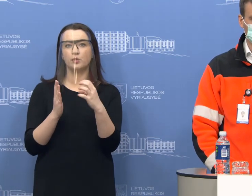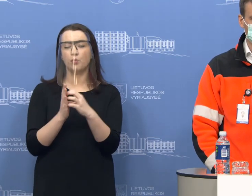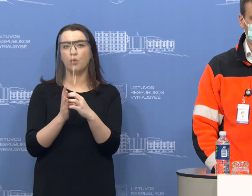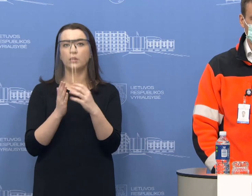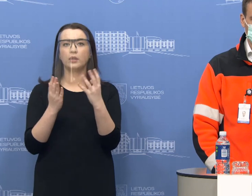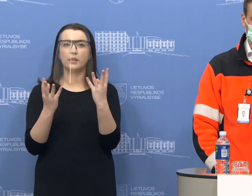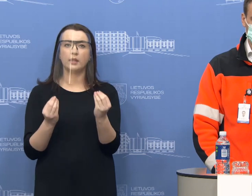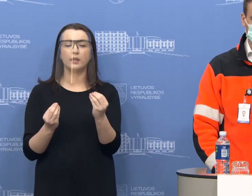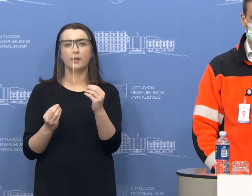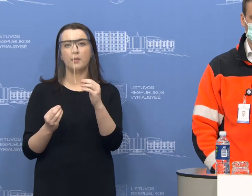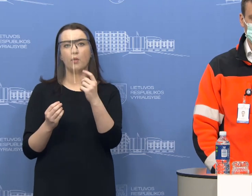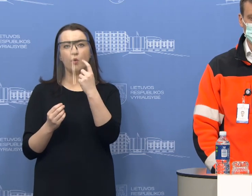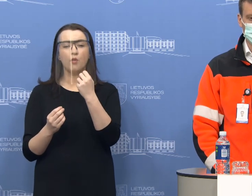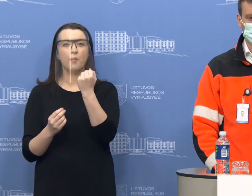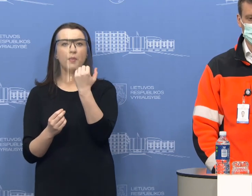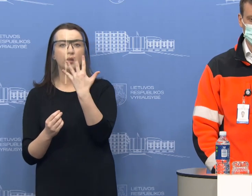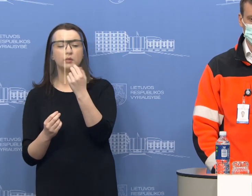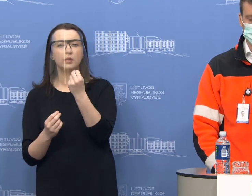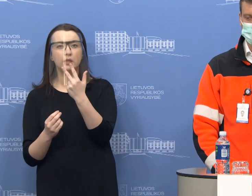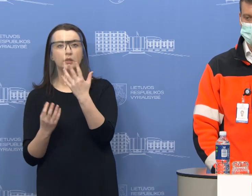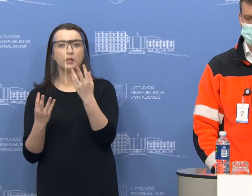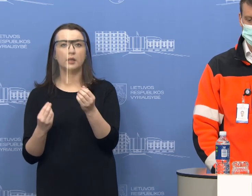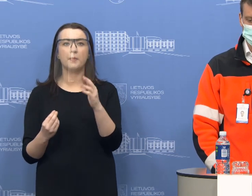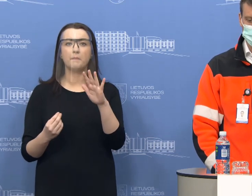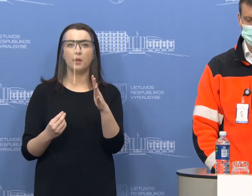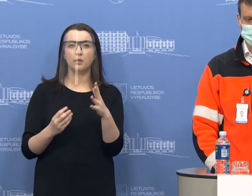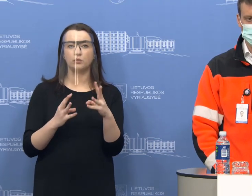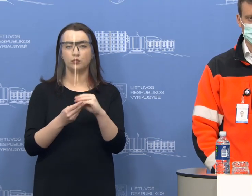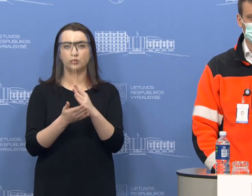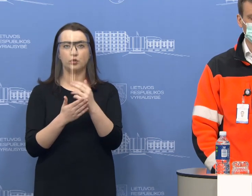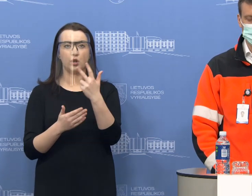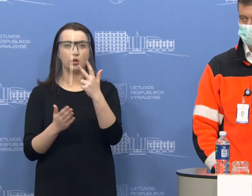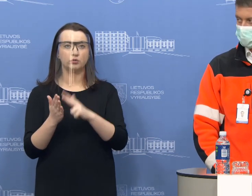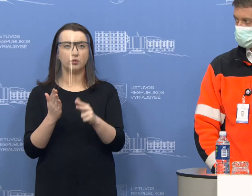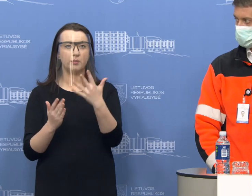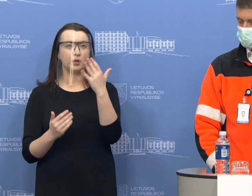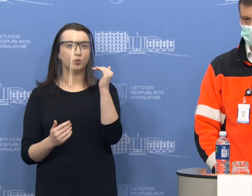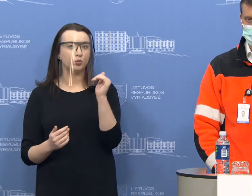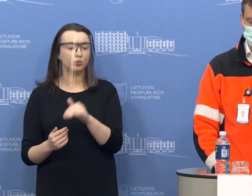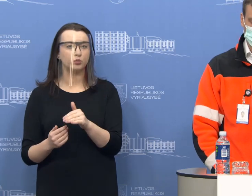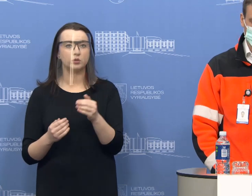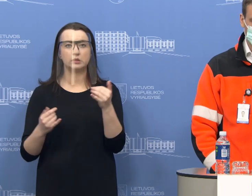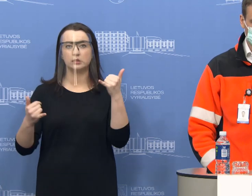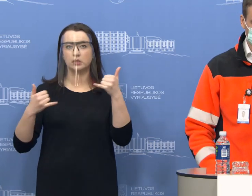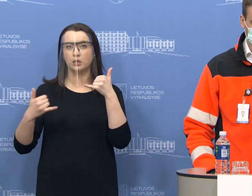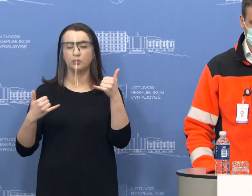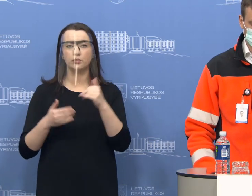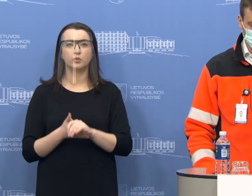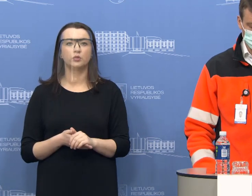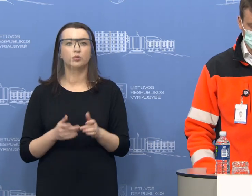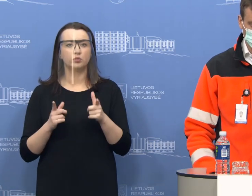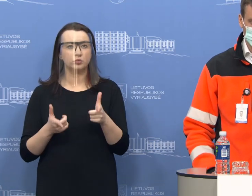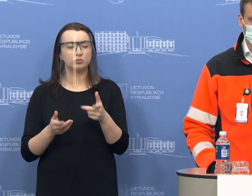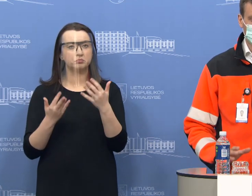penktadienis ir jau sulaukėme nuo to laiko netol 85 tūkstančių kreipimus ir skambučių į mūsų liniją. Tai tikrai